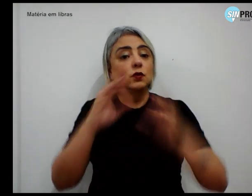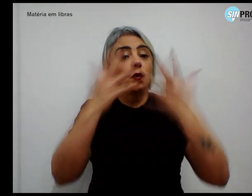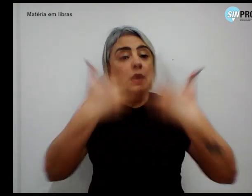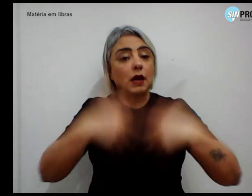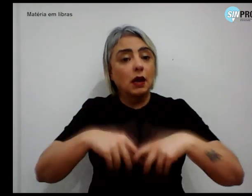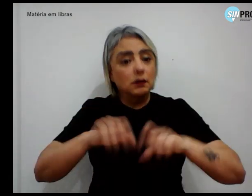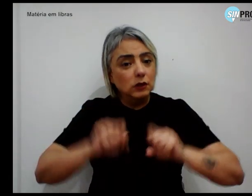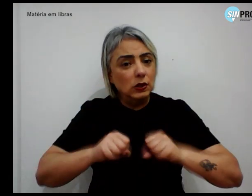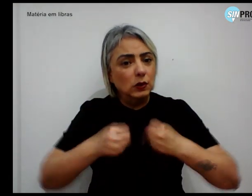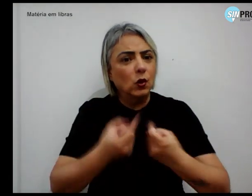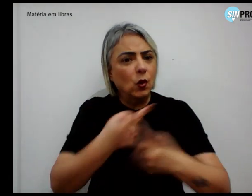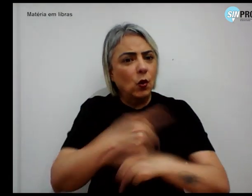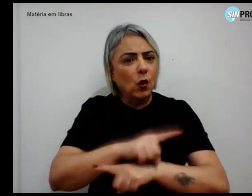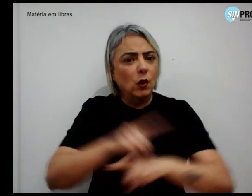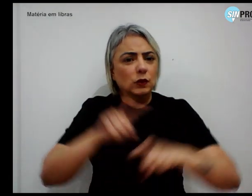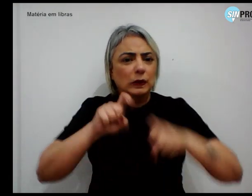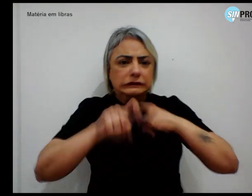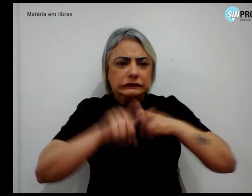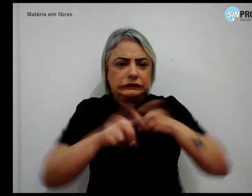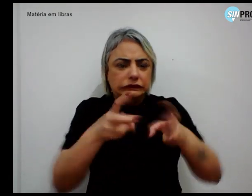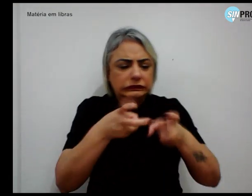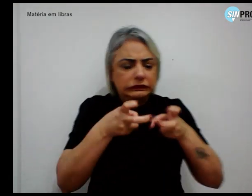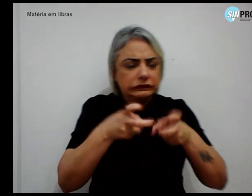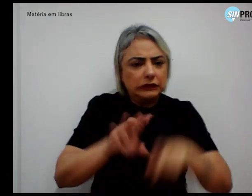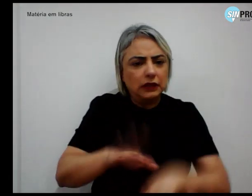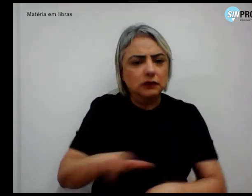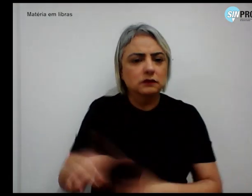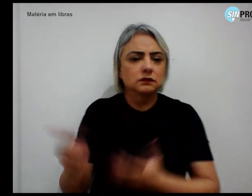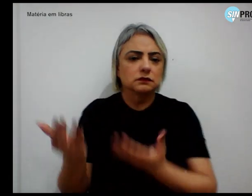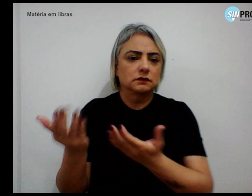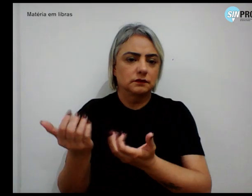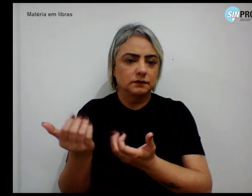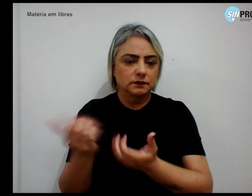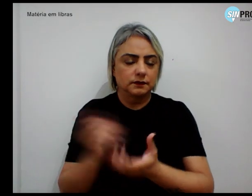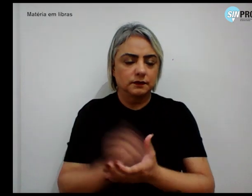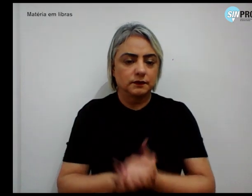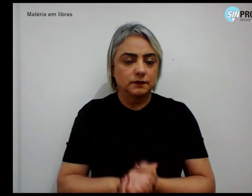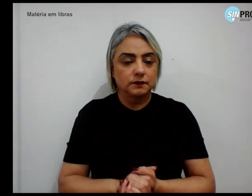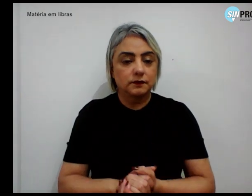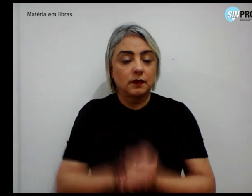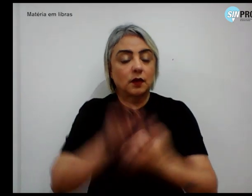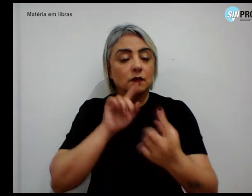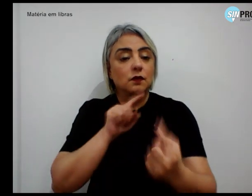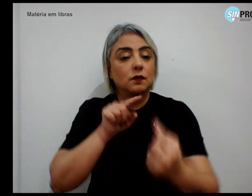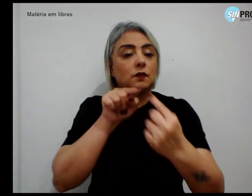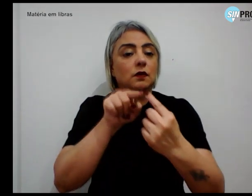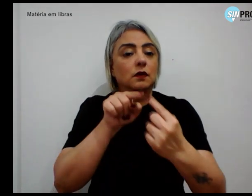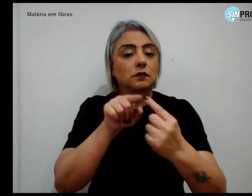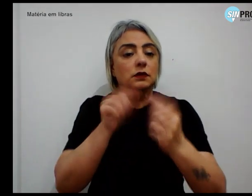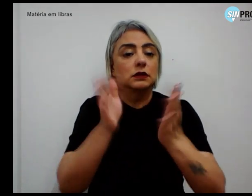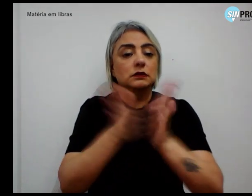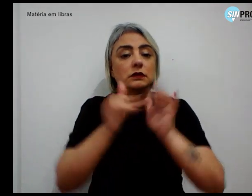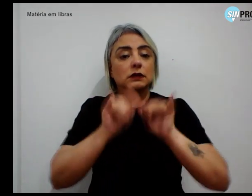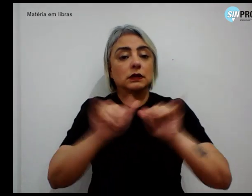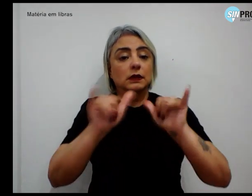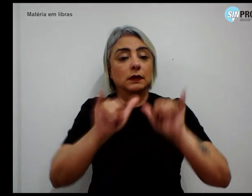exploração sexual de crianças e adolescentes. O objetivo da campanha federal é